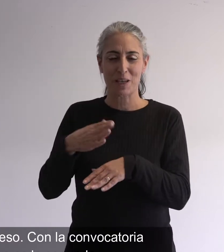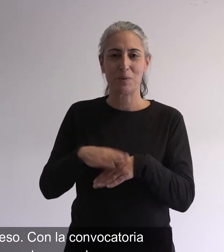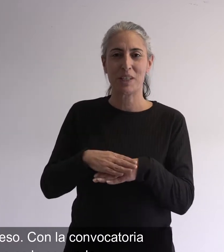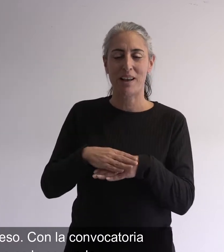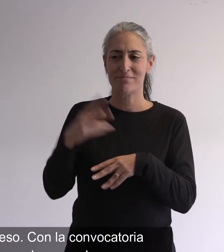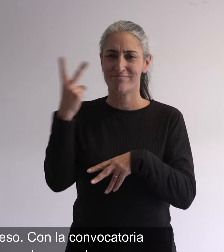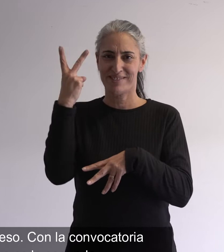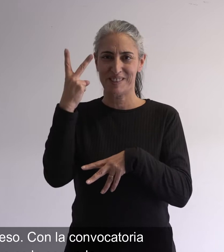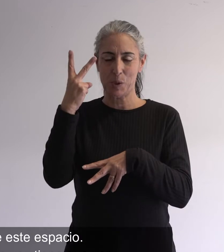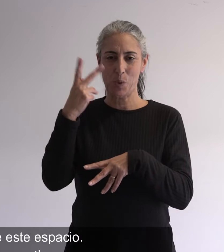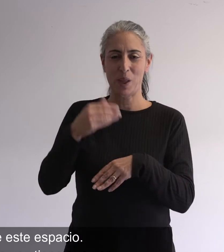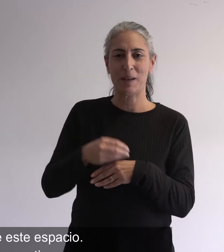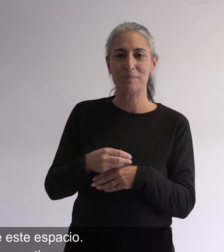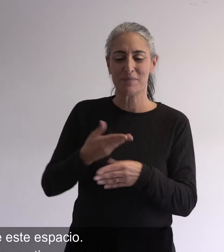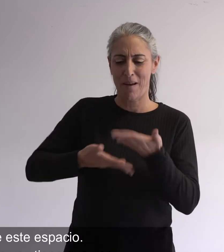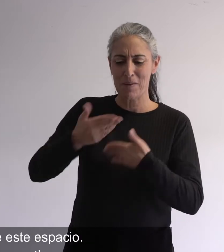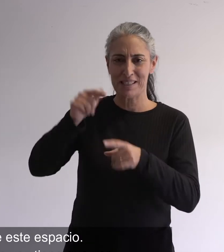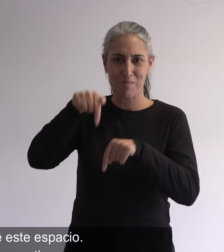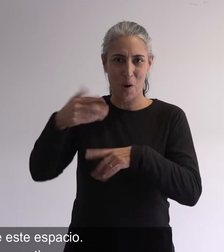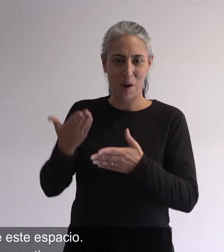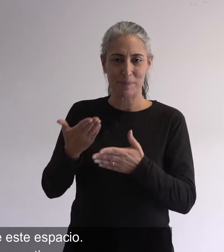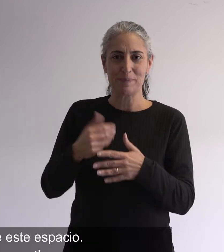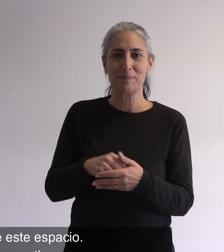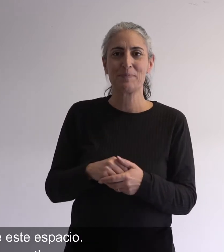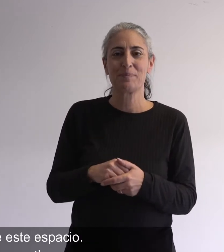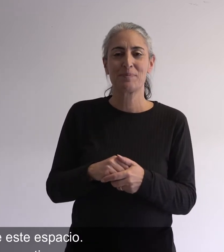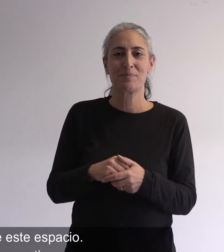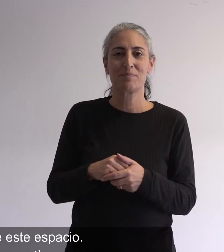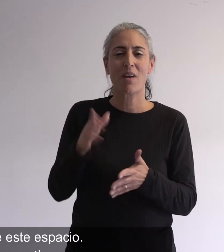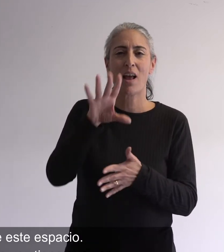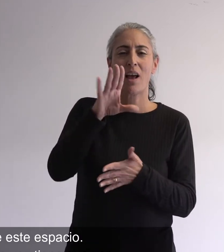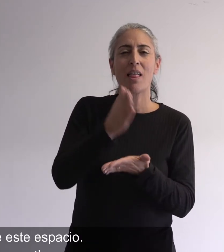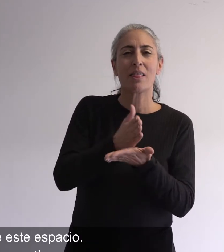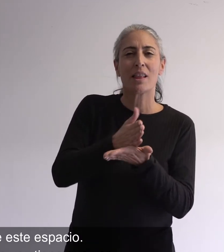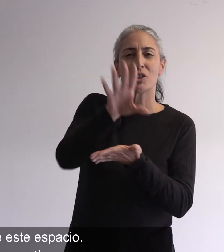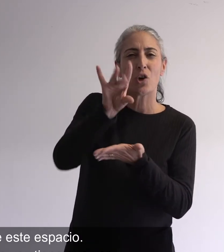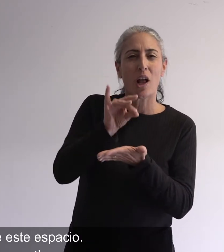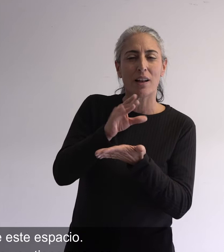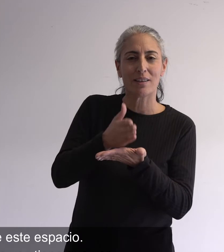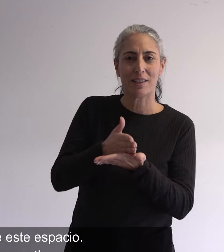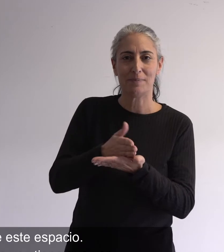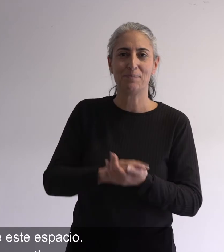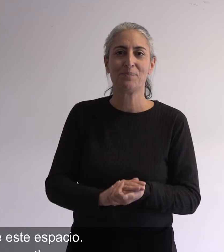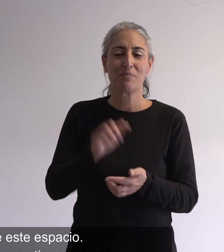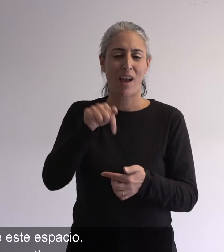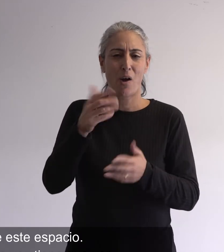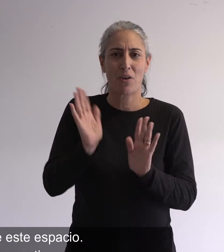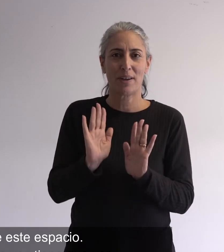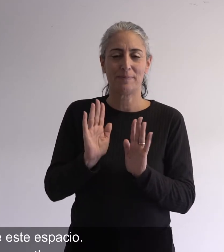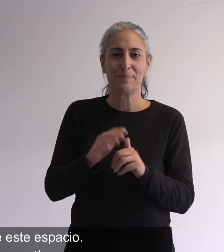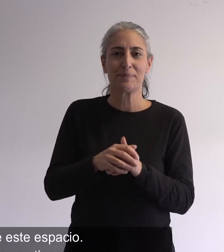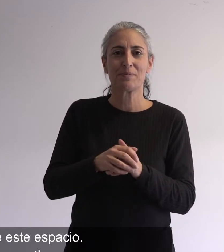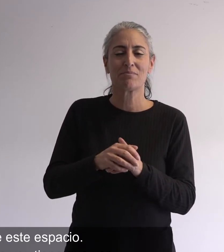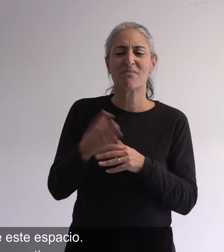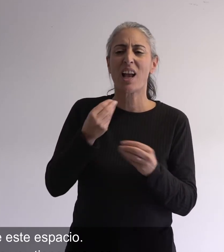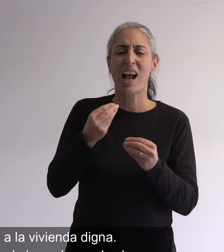Neuquén. Ya es la segunda vez que participo en este espacio. El derecho que elegí esta